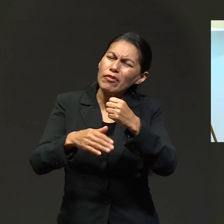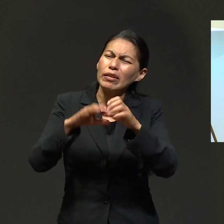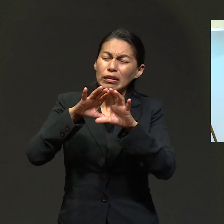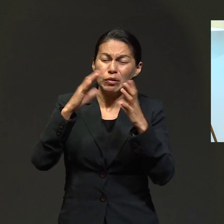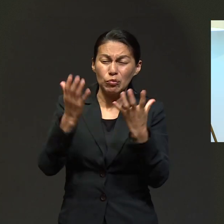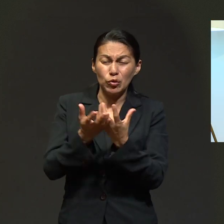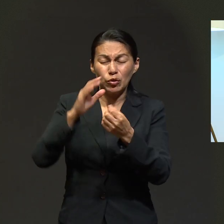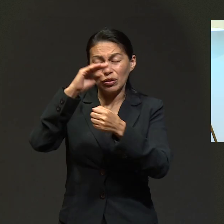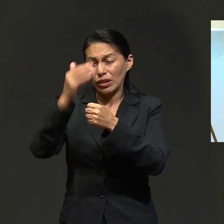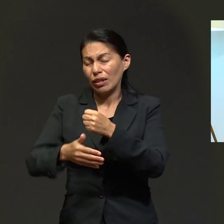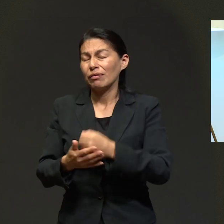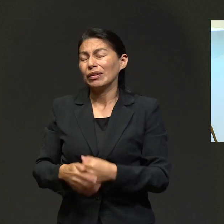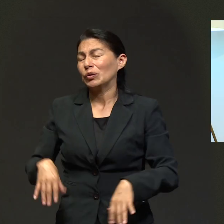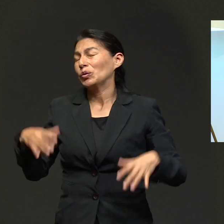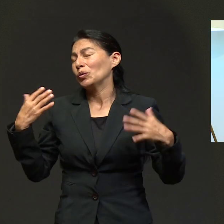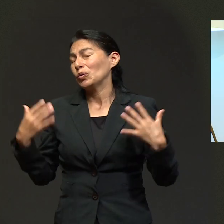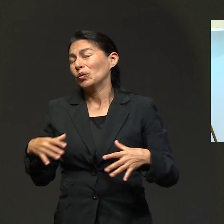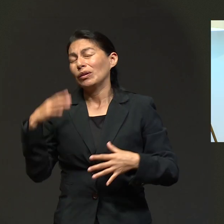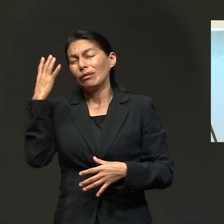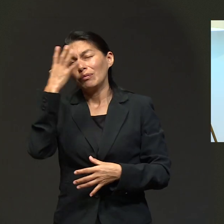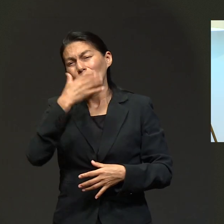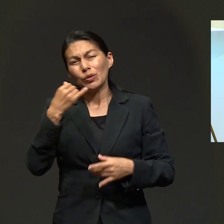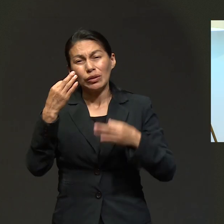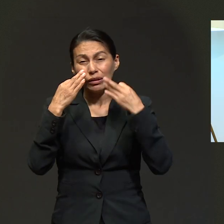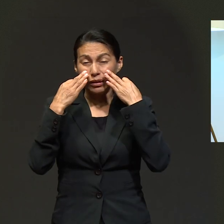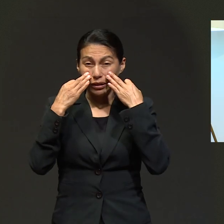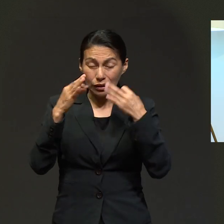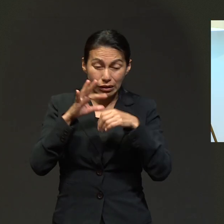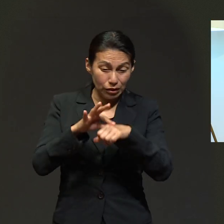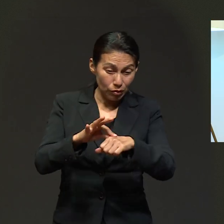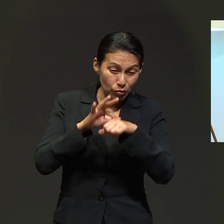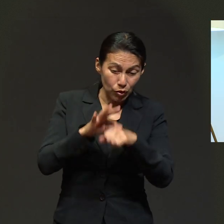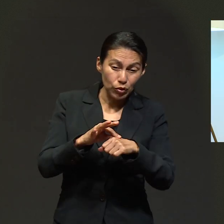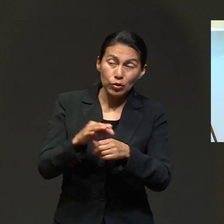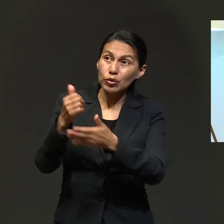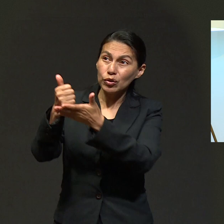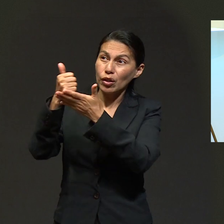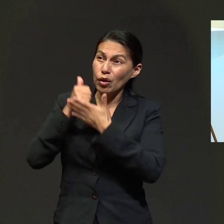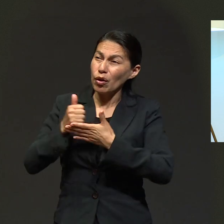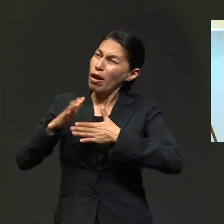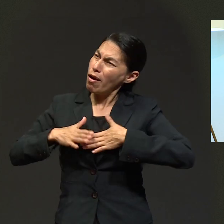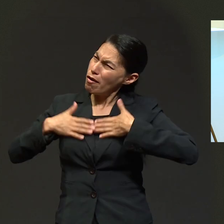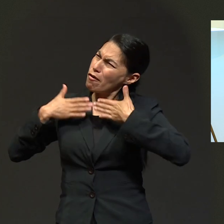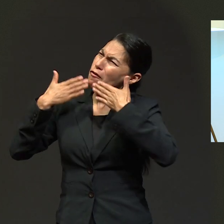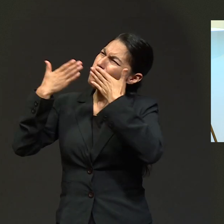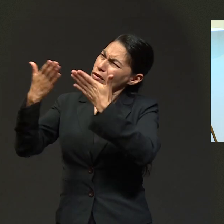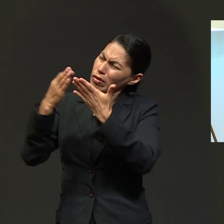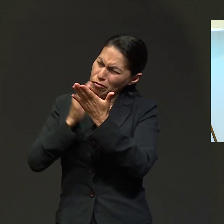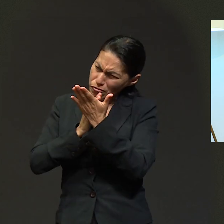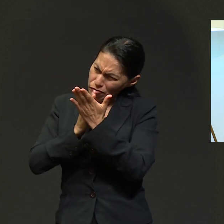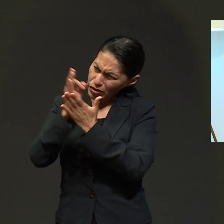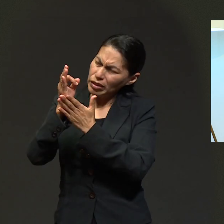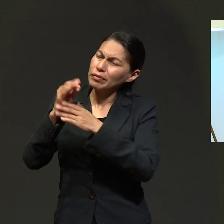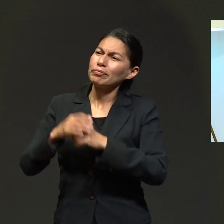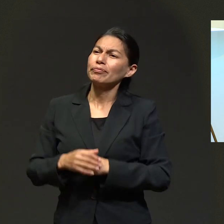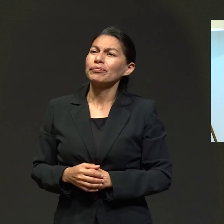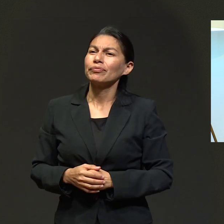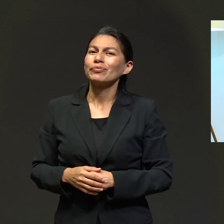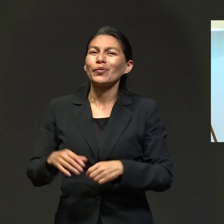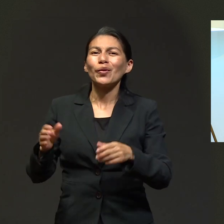mundo. Amén. Qué maravilloso. Estos testimonios nos elevan a confiar plenamente en Dios.